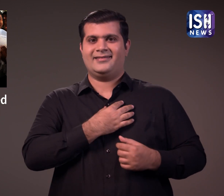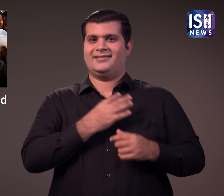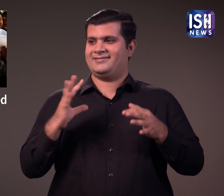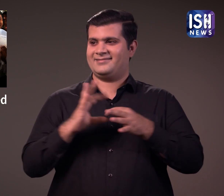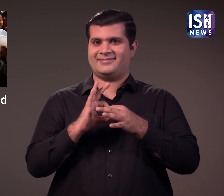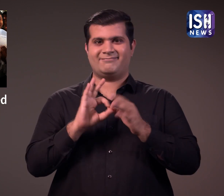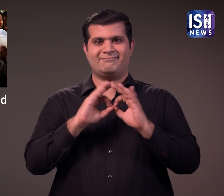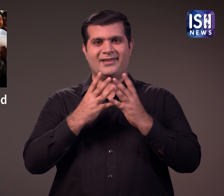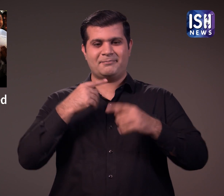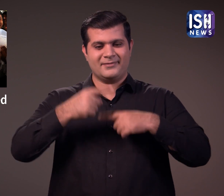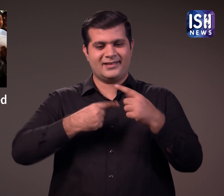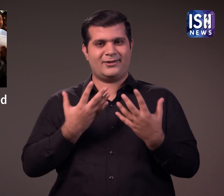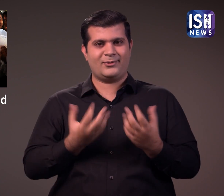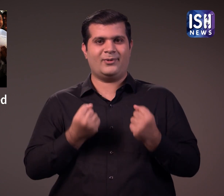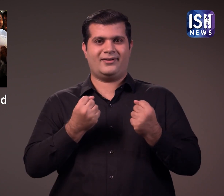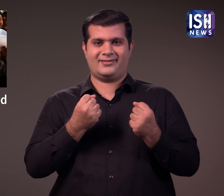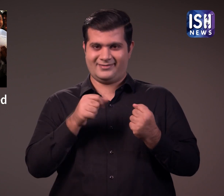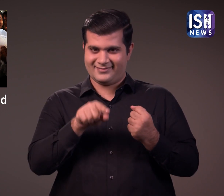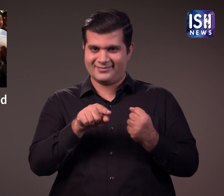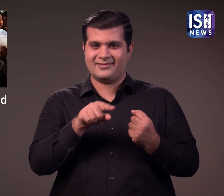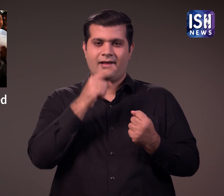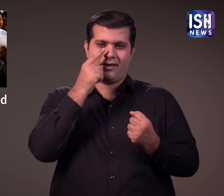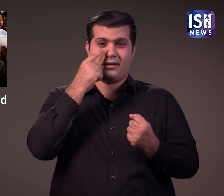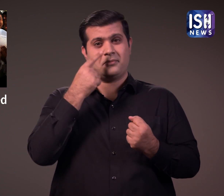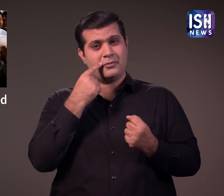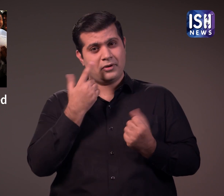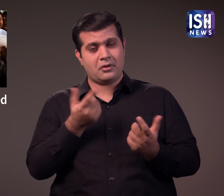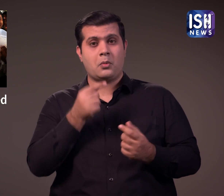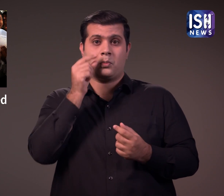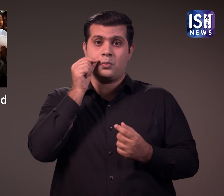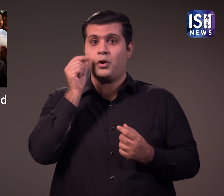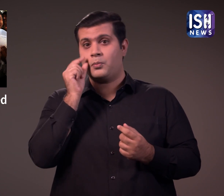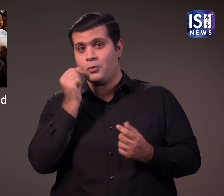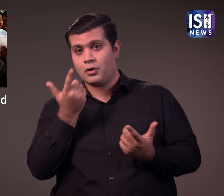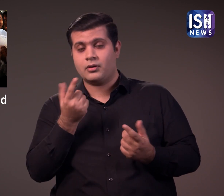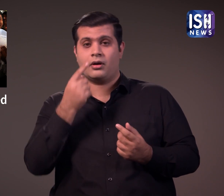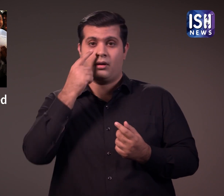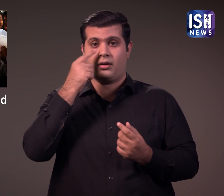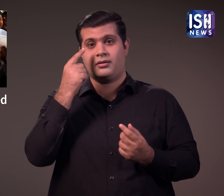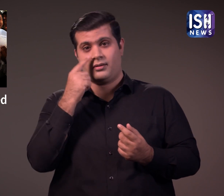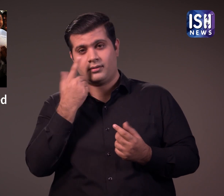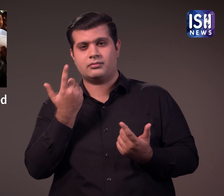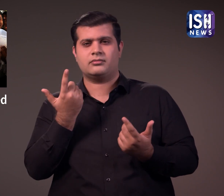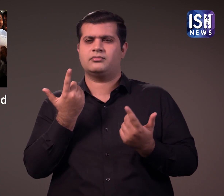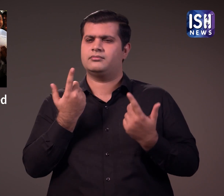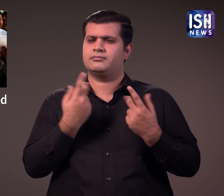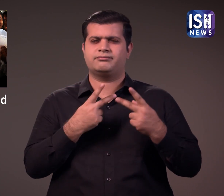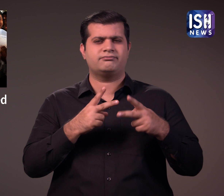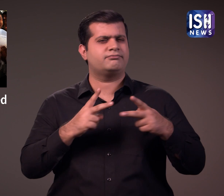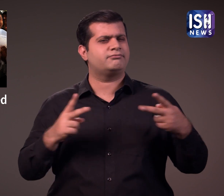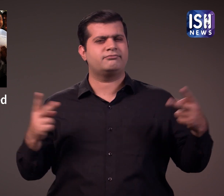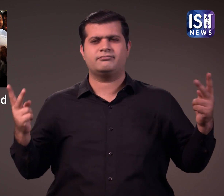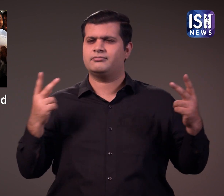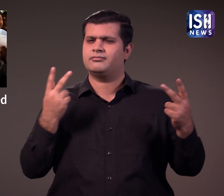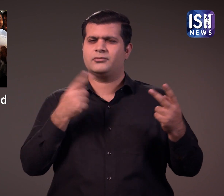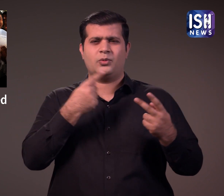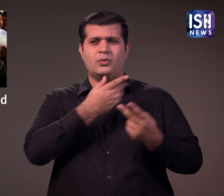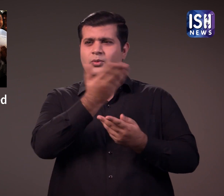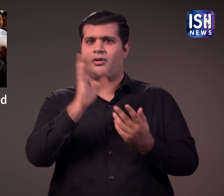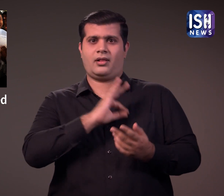तातपर रहते हैं चोड़ा स्ट्रेट, समलेंगेक आती हो सकते हैं यह